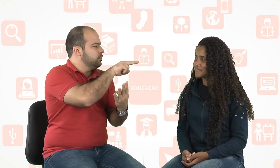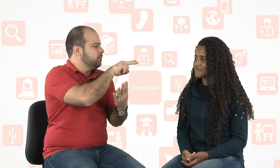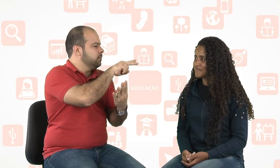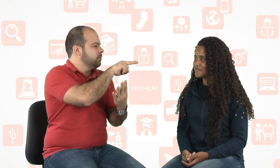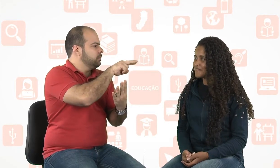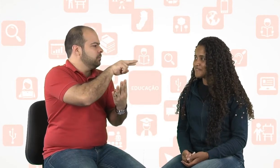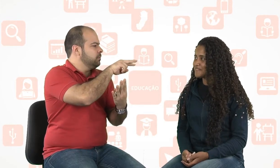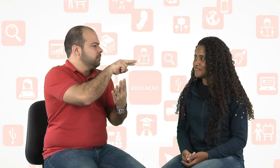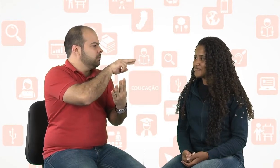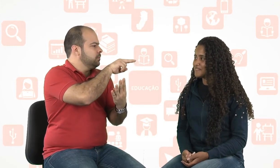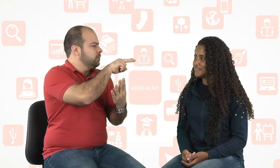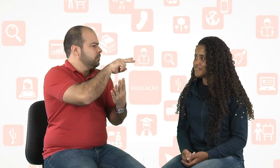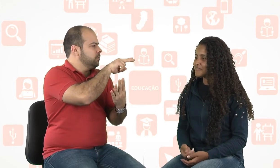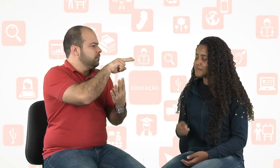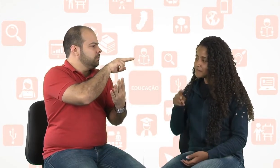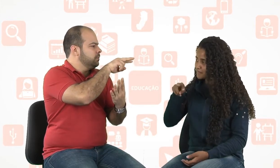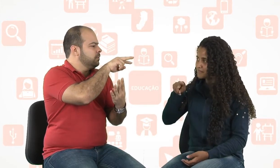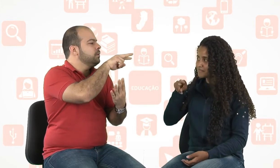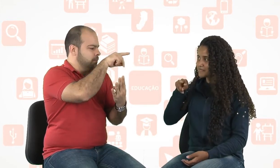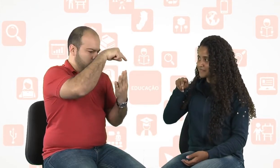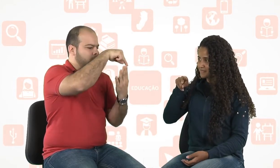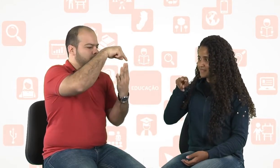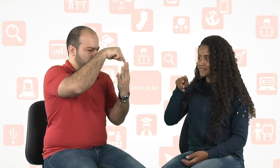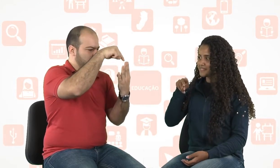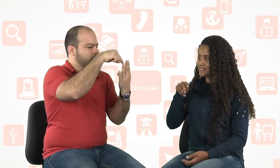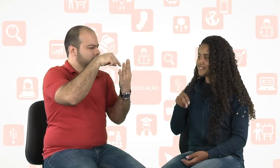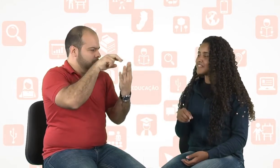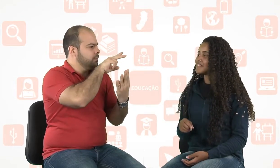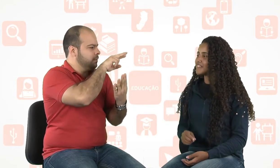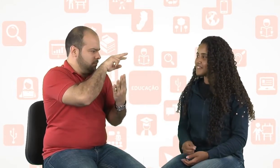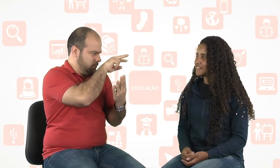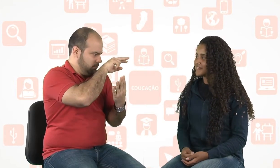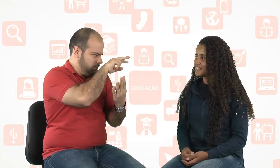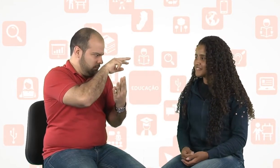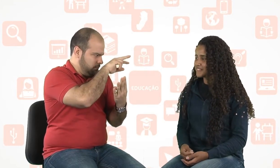São irmãos. Irmãos. Cada um deles. Irmãos.